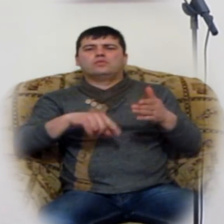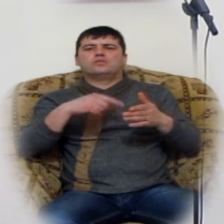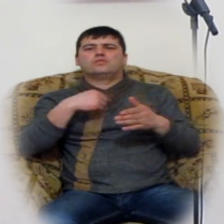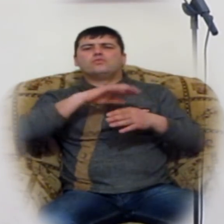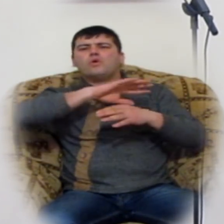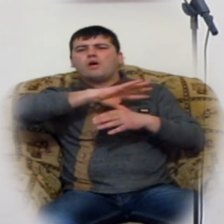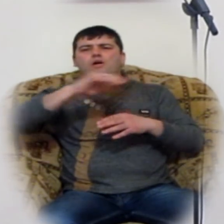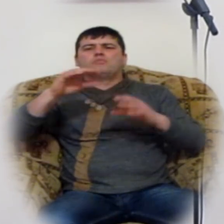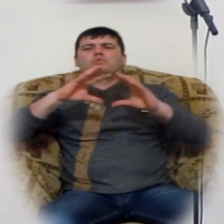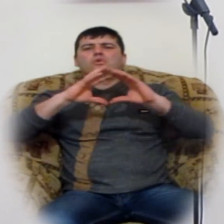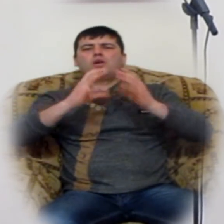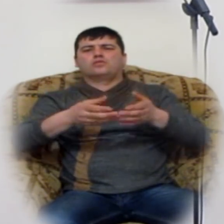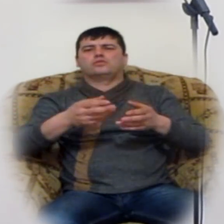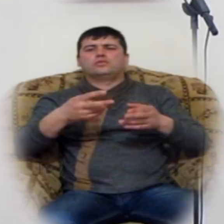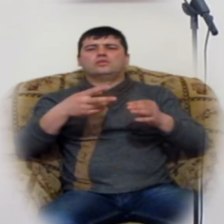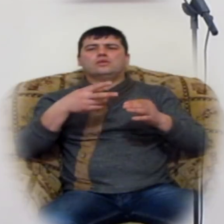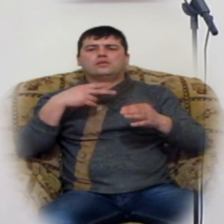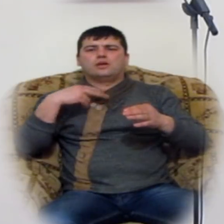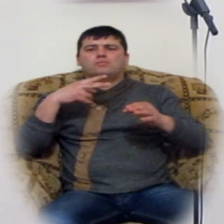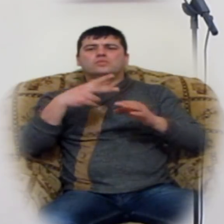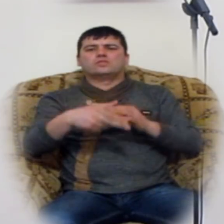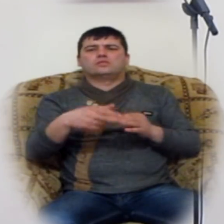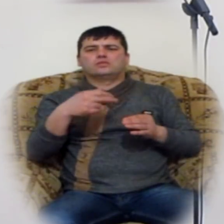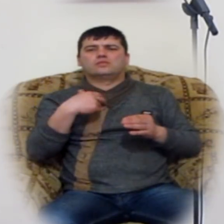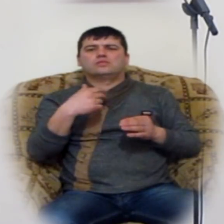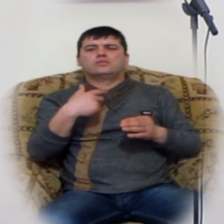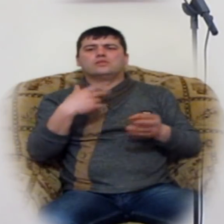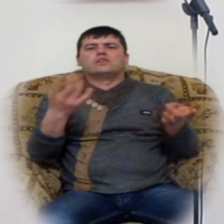արը զրգված այ պանից կնդվում է կարիքի մեջ